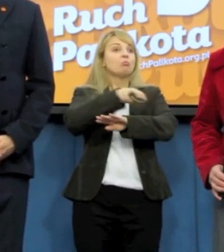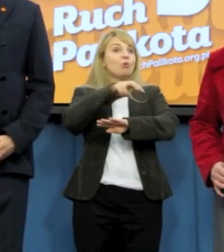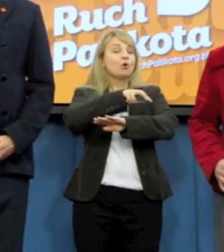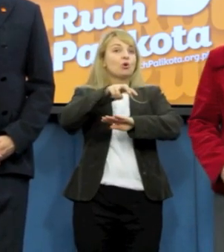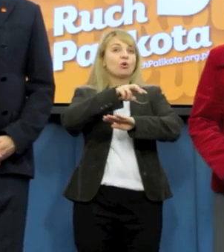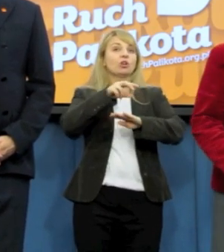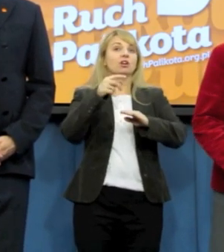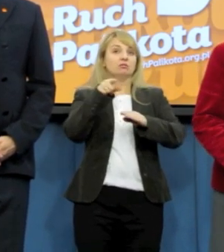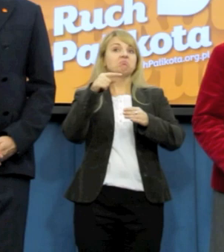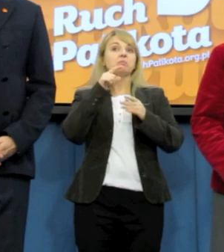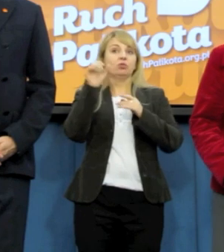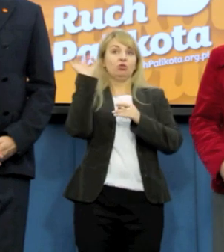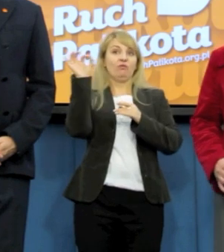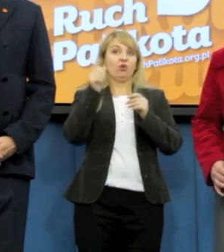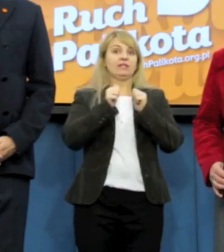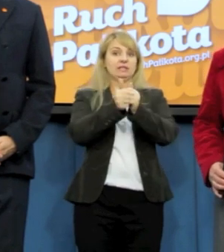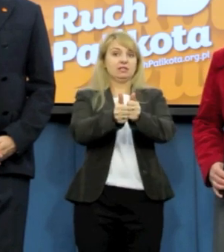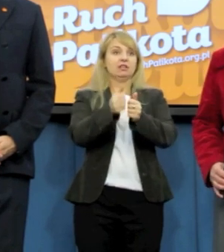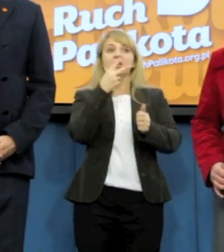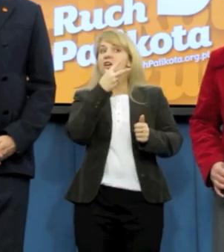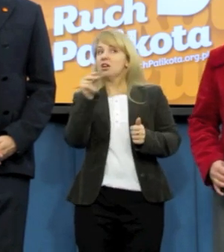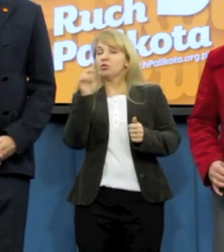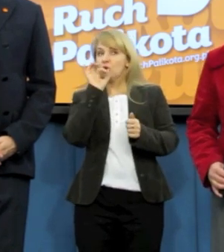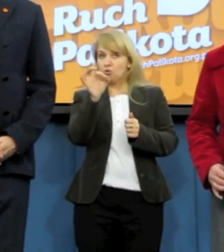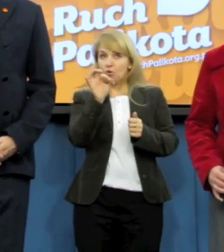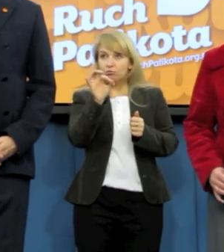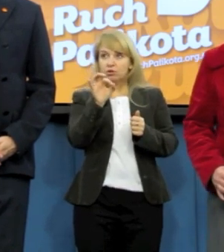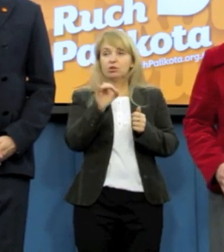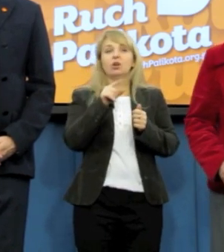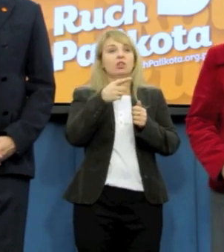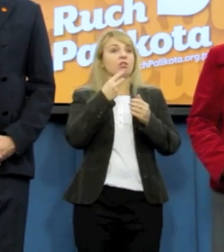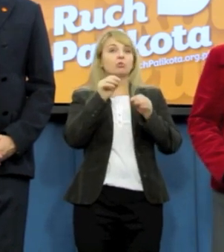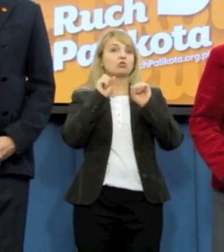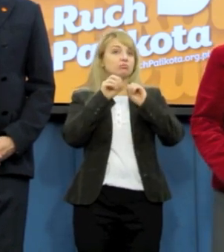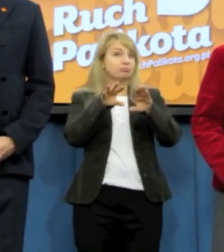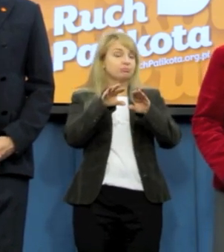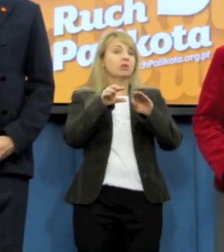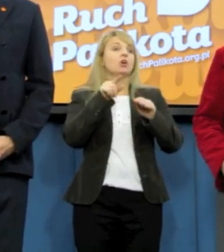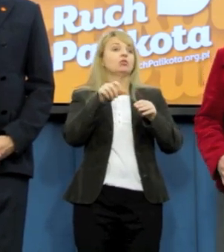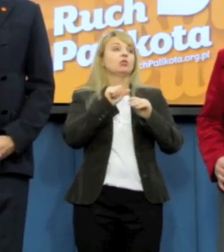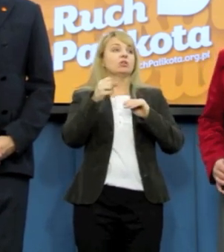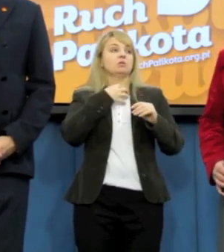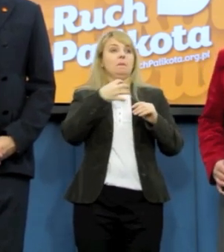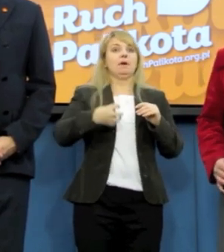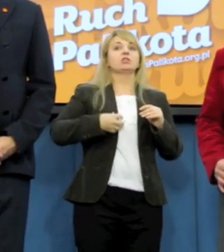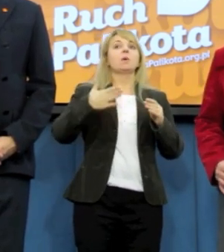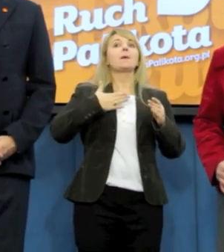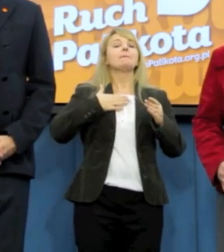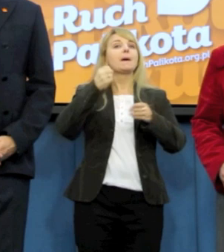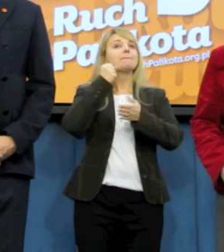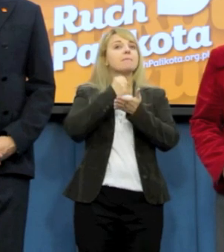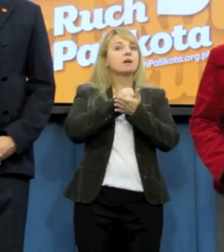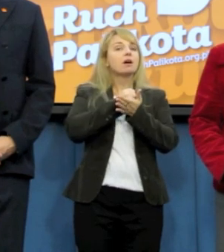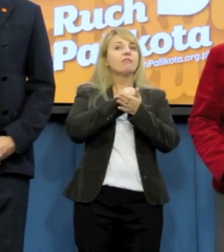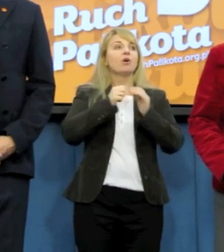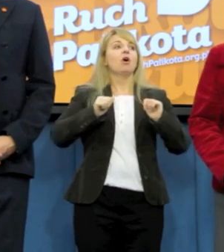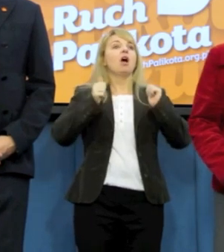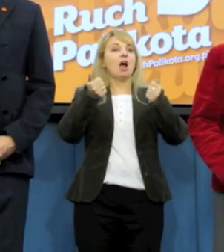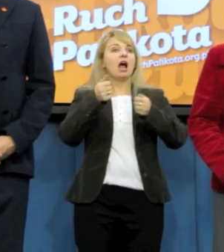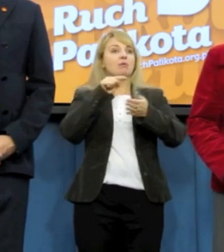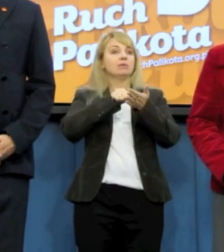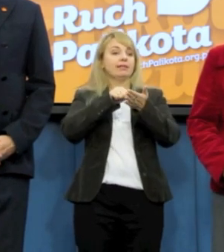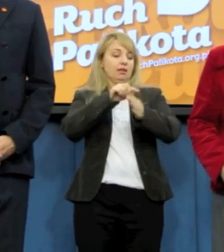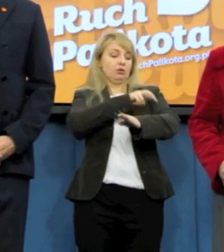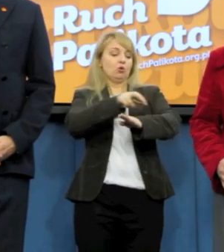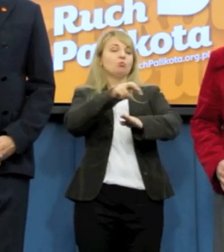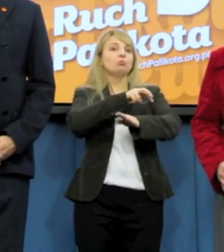jest zdaniem tej Komisji niedopuszczalny, wówczas Marszałek Sejmu ma uprawnienie, żeby tego projektu nie